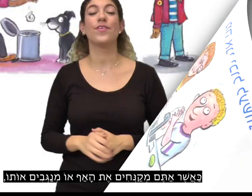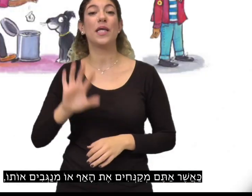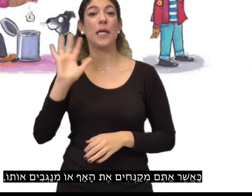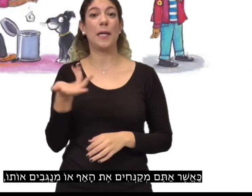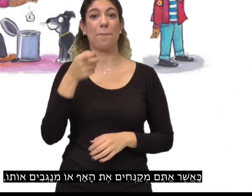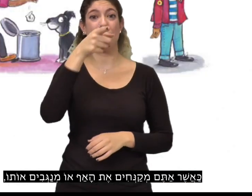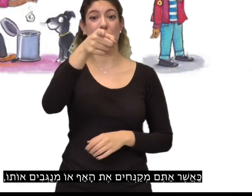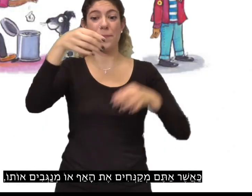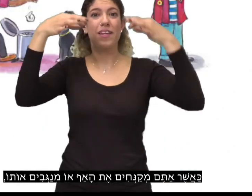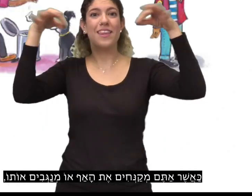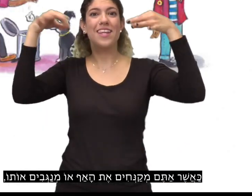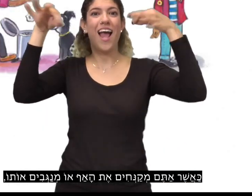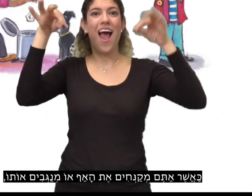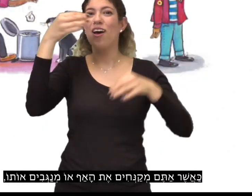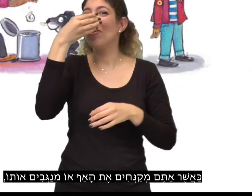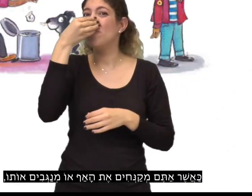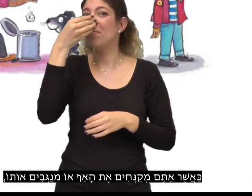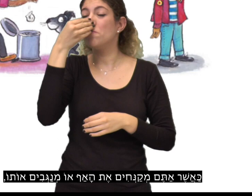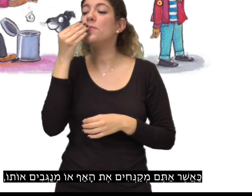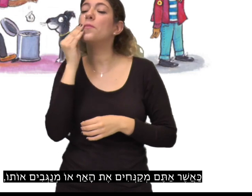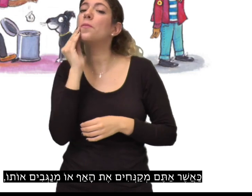כאשר אתם מקנחים את האף או מנגבים אותו,